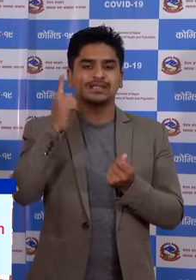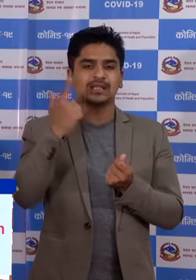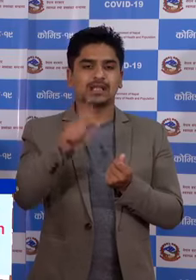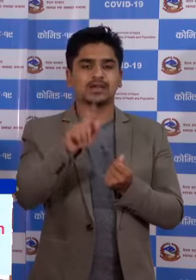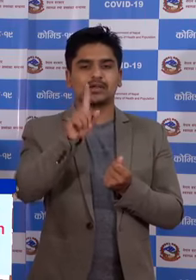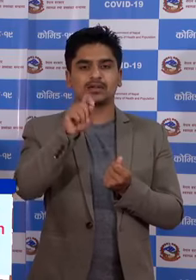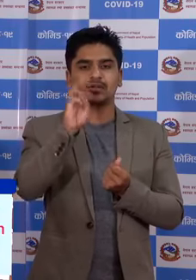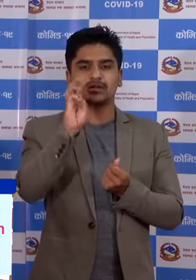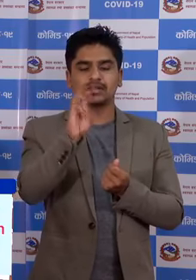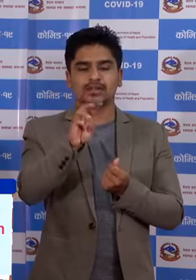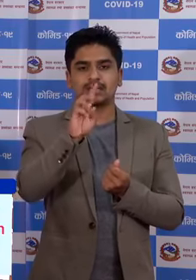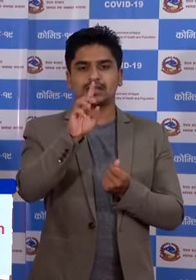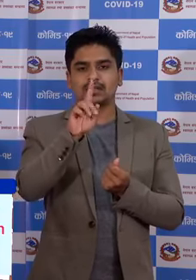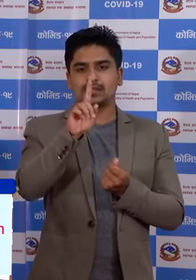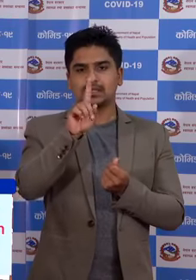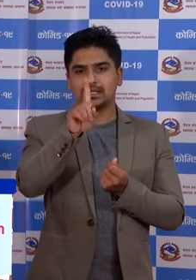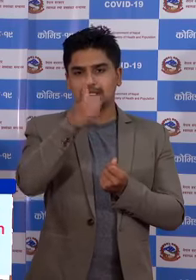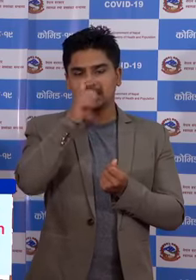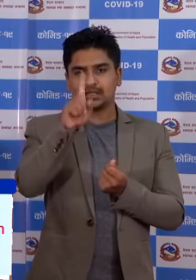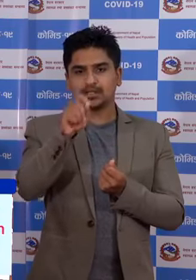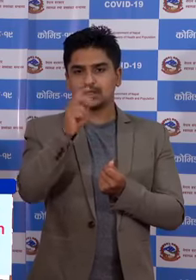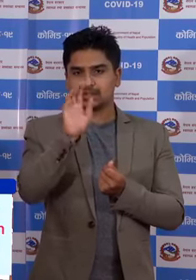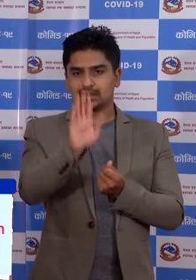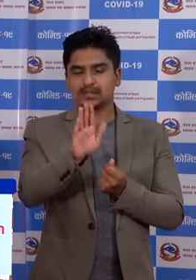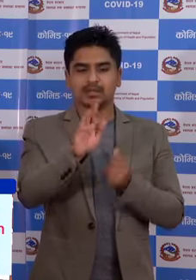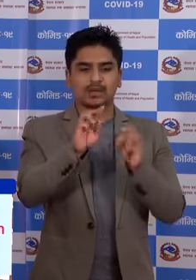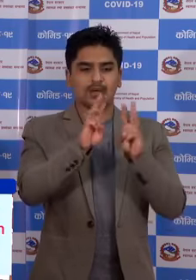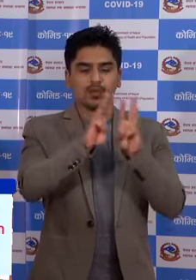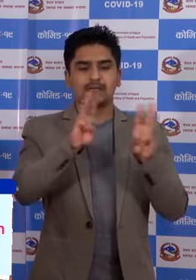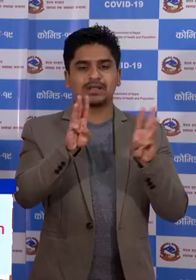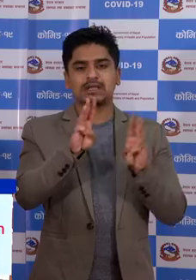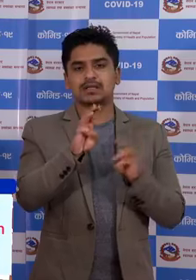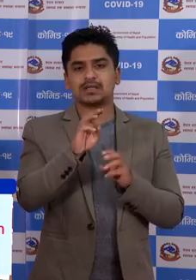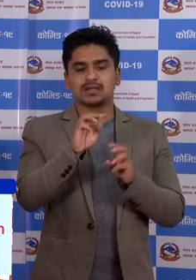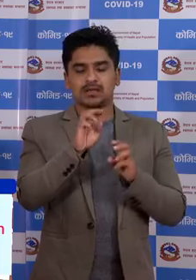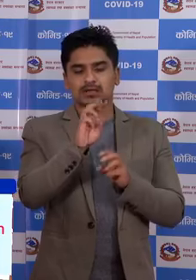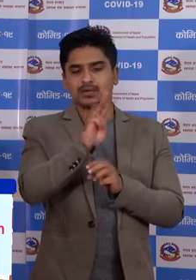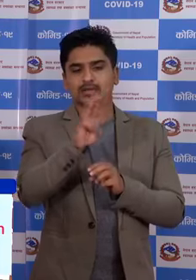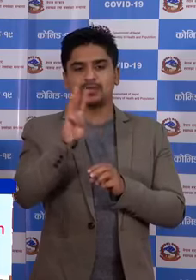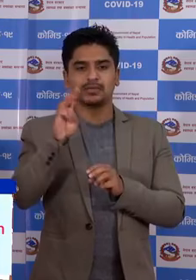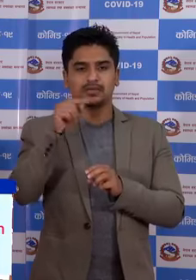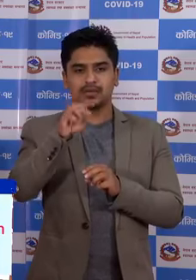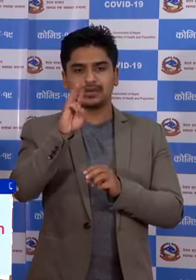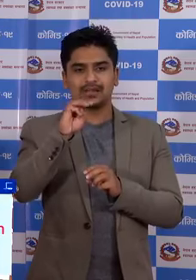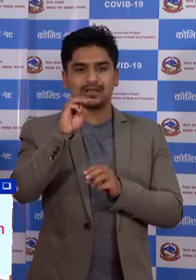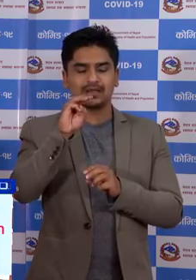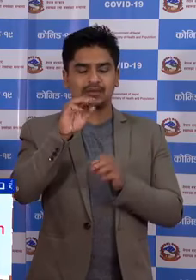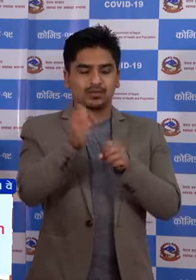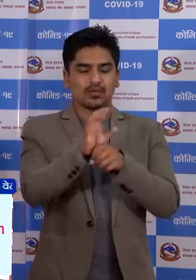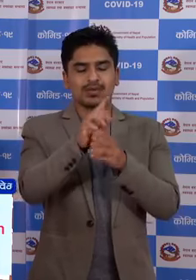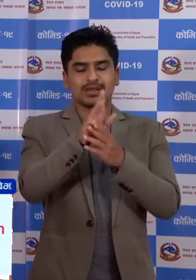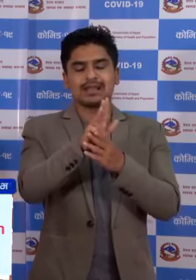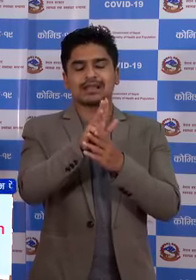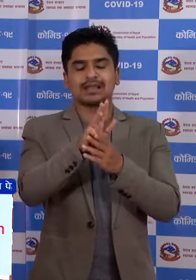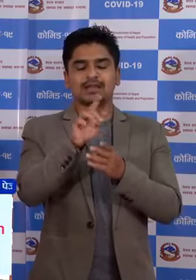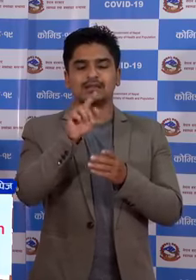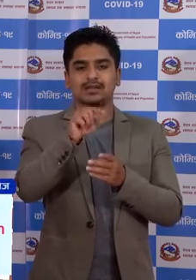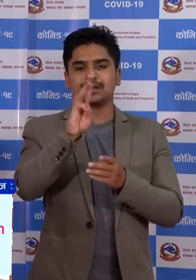,001 छा र हामरो वेबसाइट www.covid19.mohp